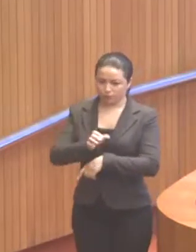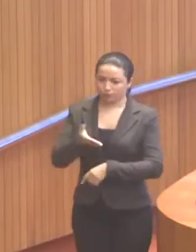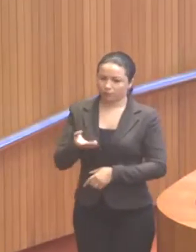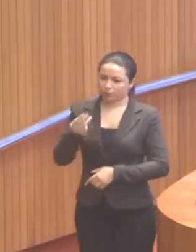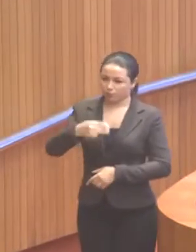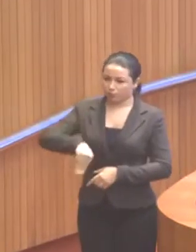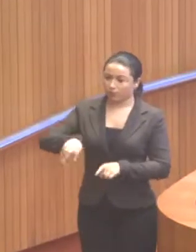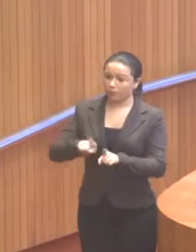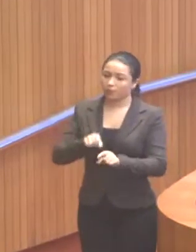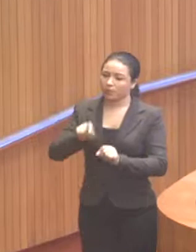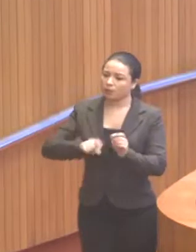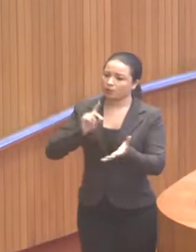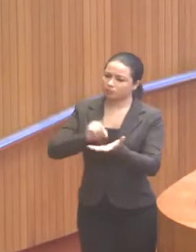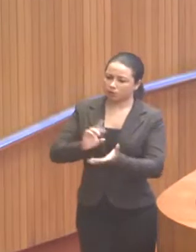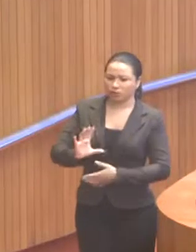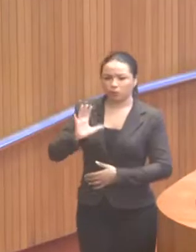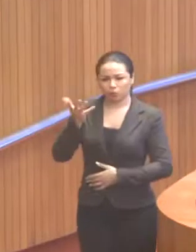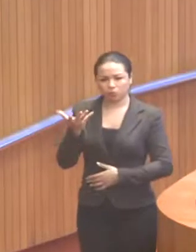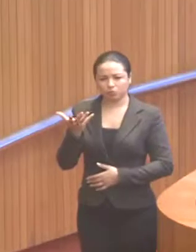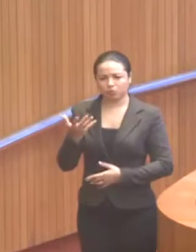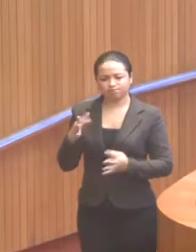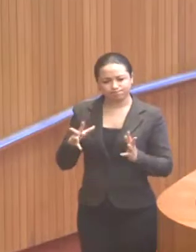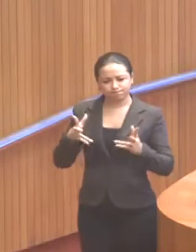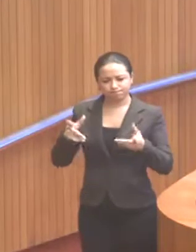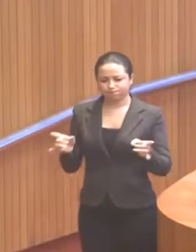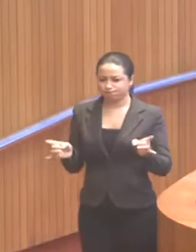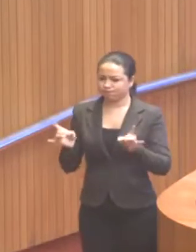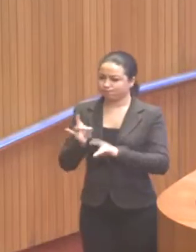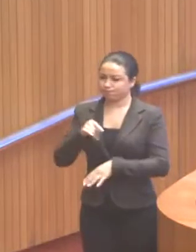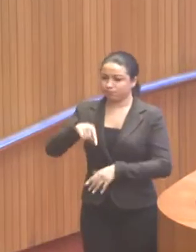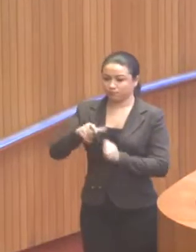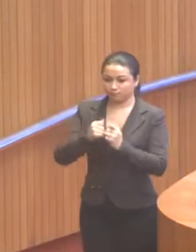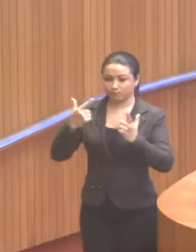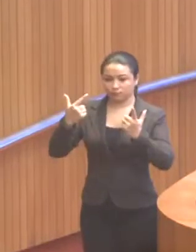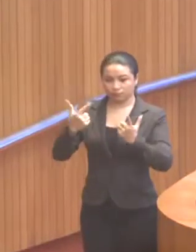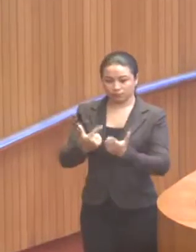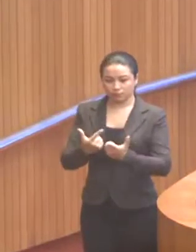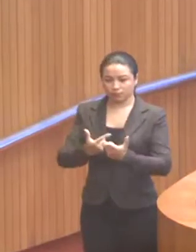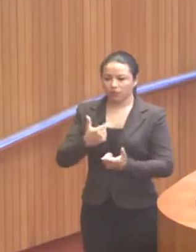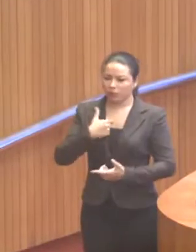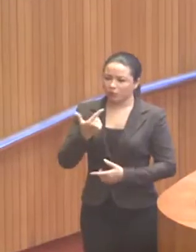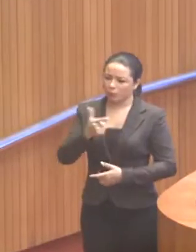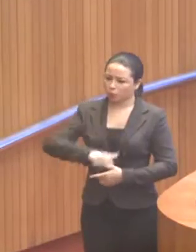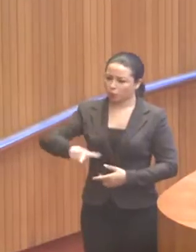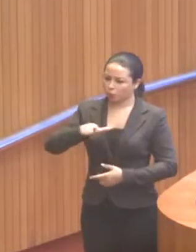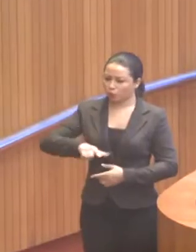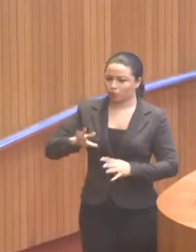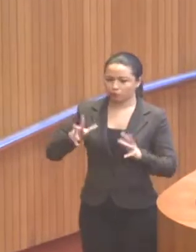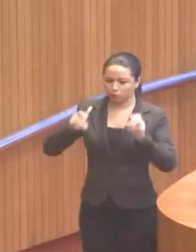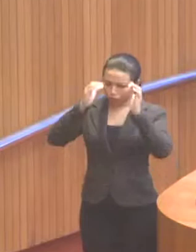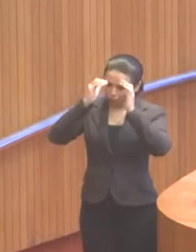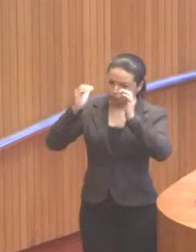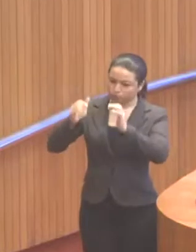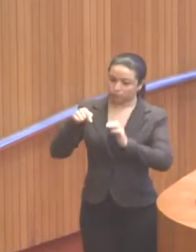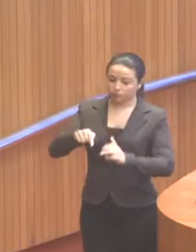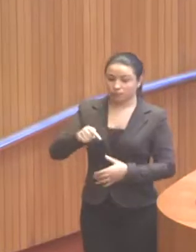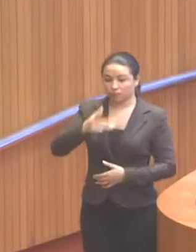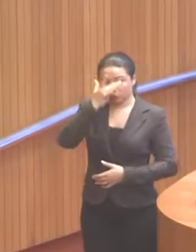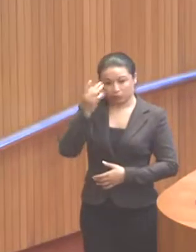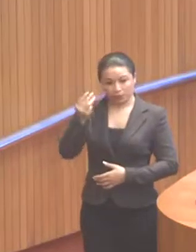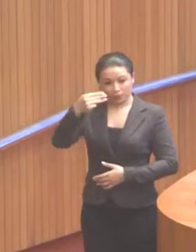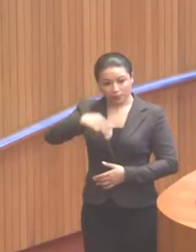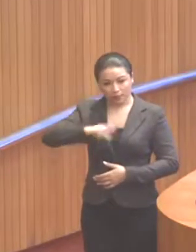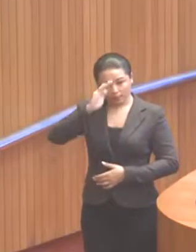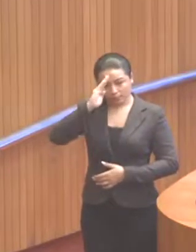foi realmente cumprido na sua plenitude nesta Casa. E honrarei a todos os maranhenses que acreditaram em nós